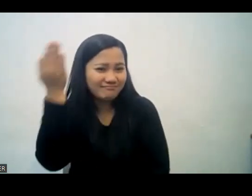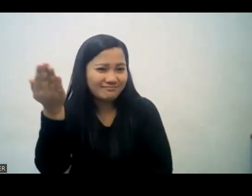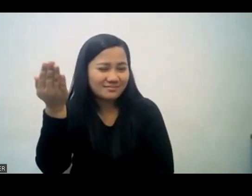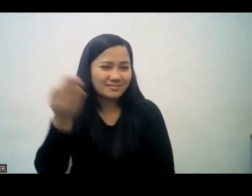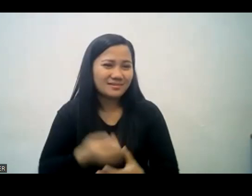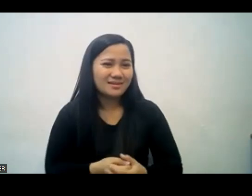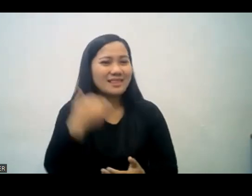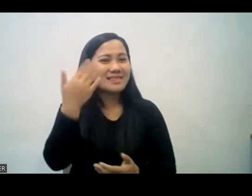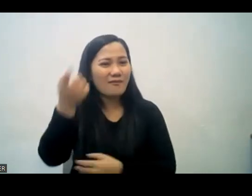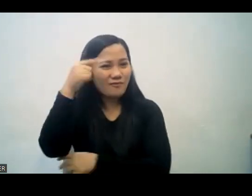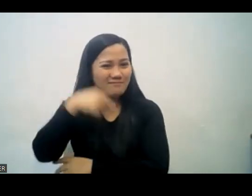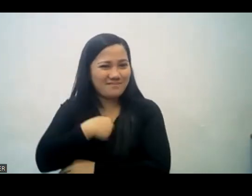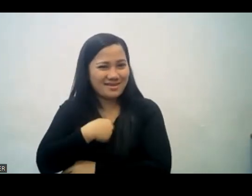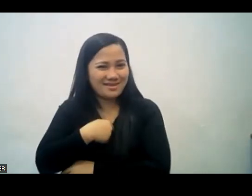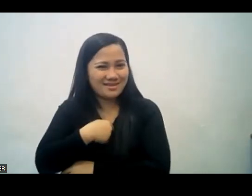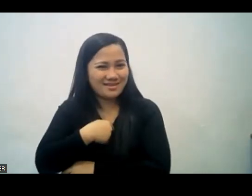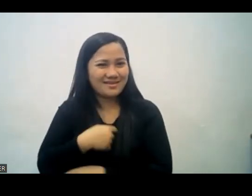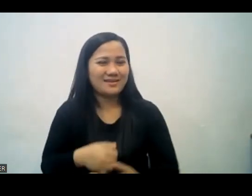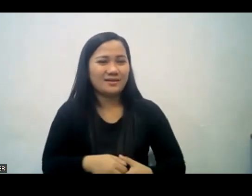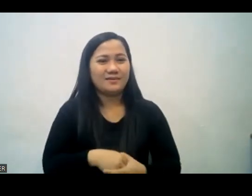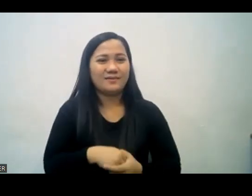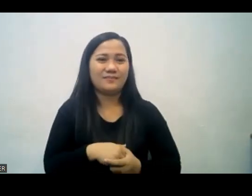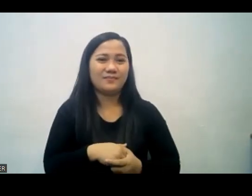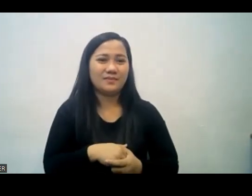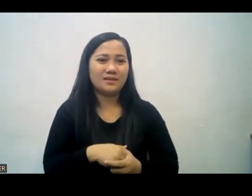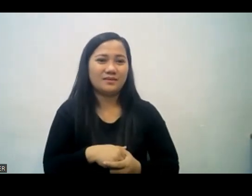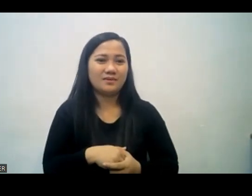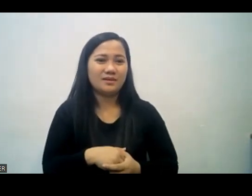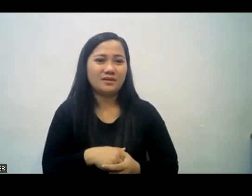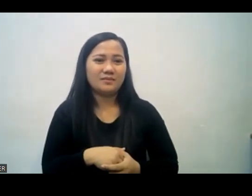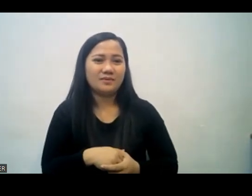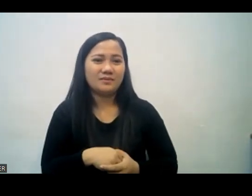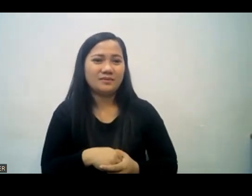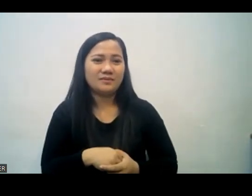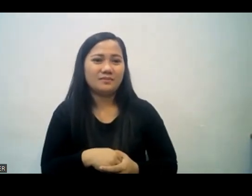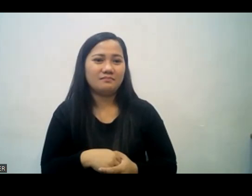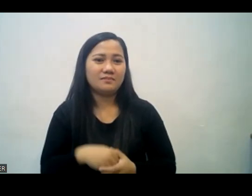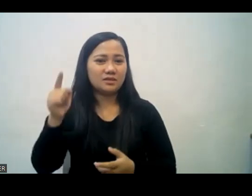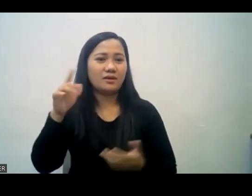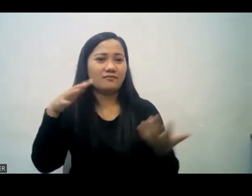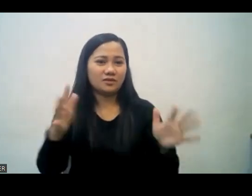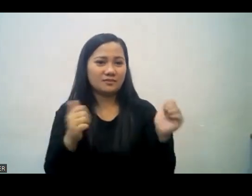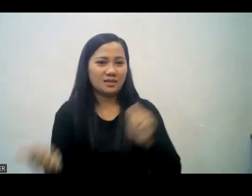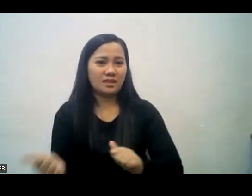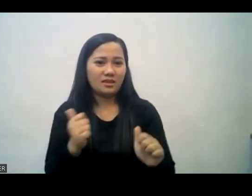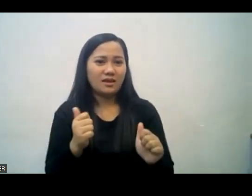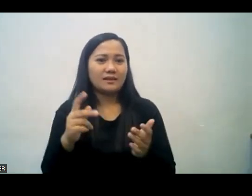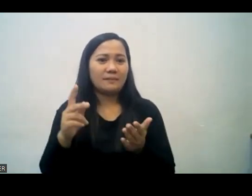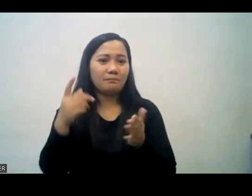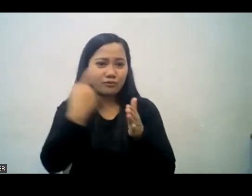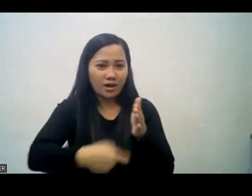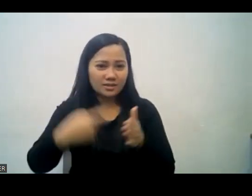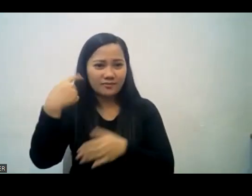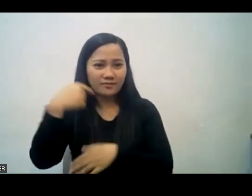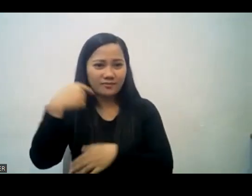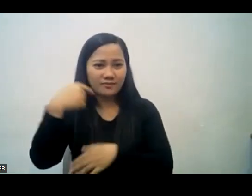i look at it like this if someone buys a shirt for me i mean take the whole price and then give it to me then all i need to